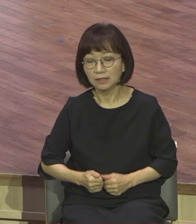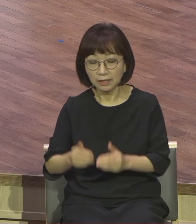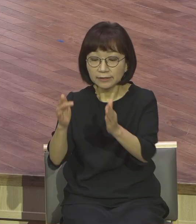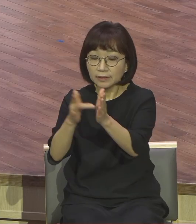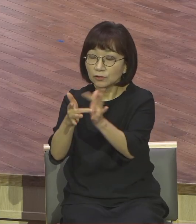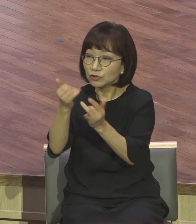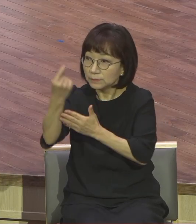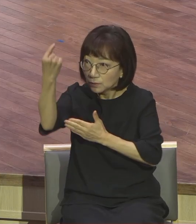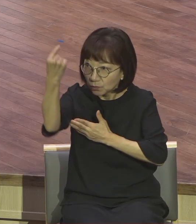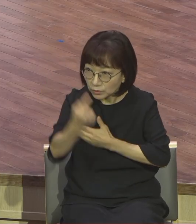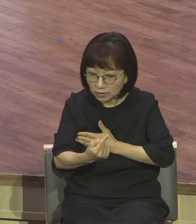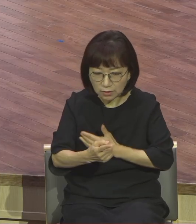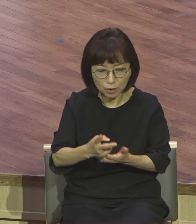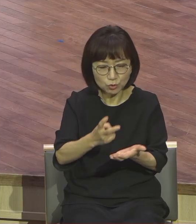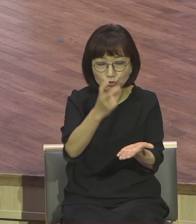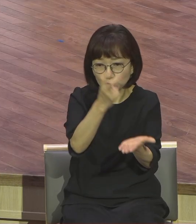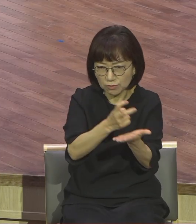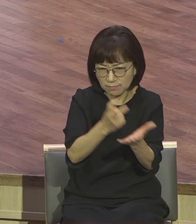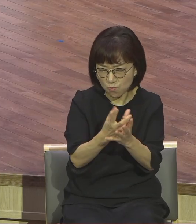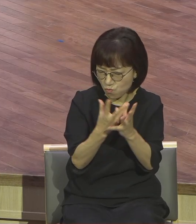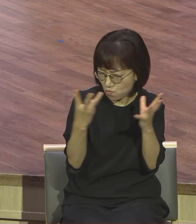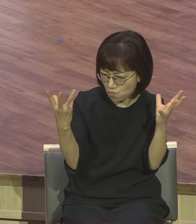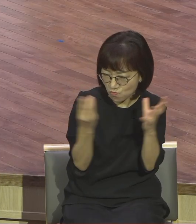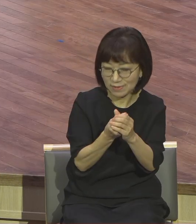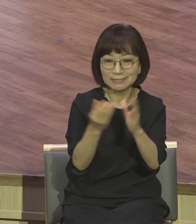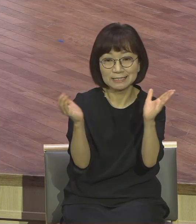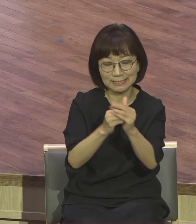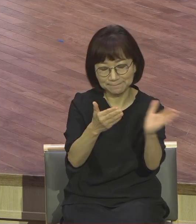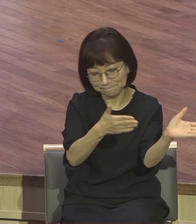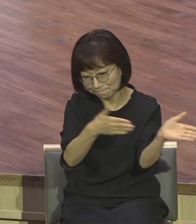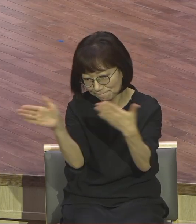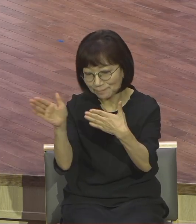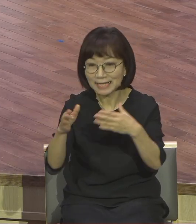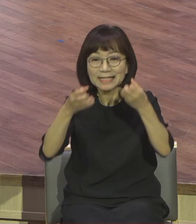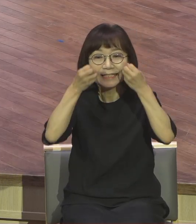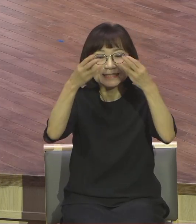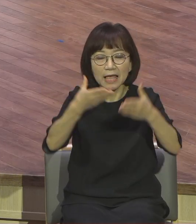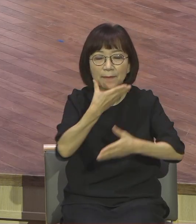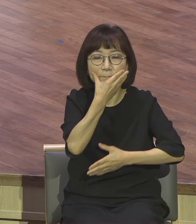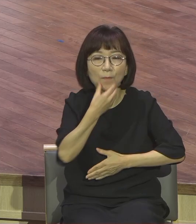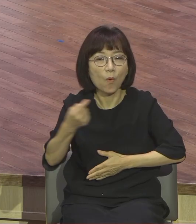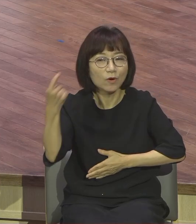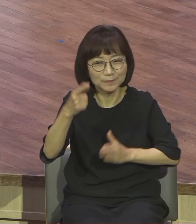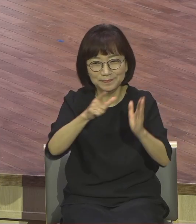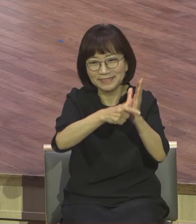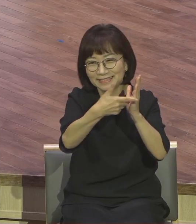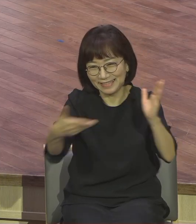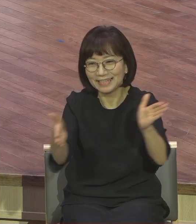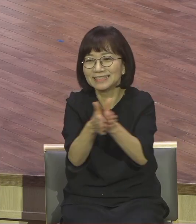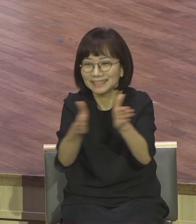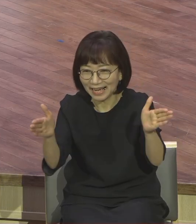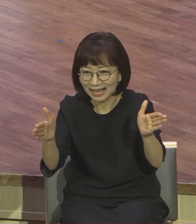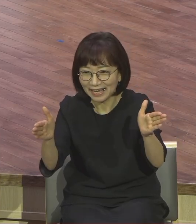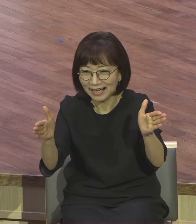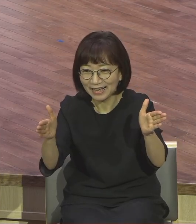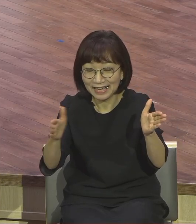완성시켜버렸어요. 끝내고 새로운 복음시대가 쫙 열렸어요. 시대가 바뀌었다고 아멘